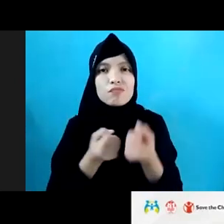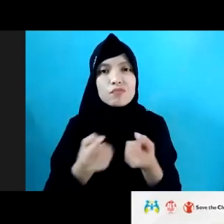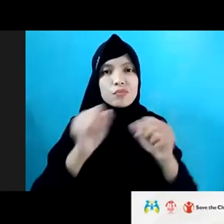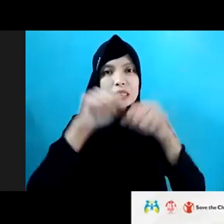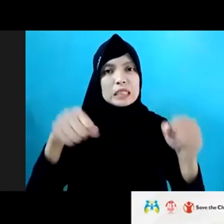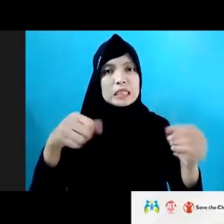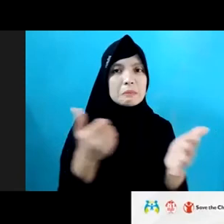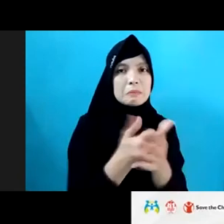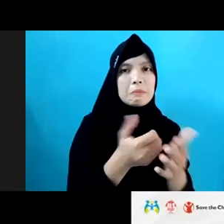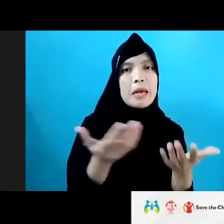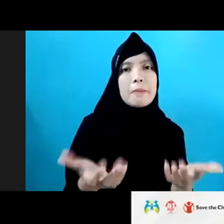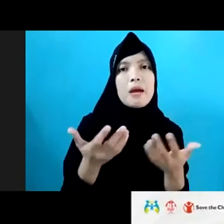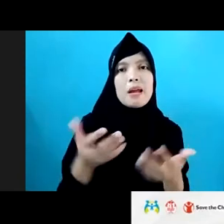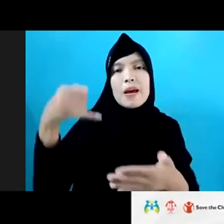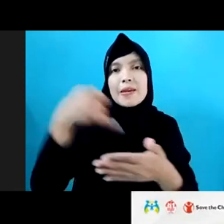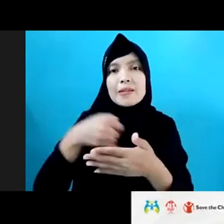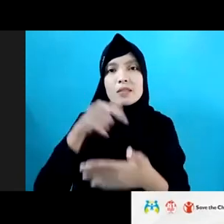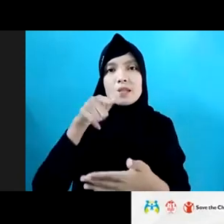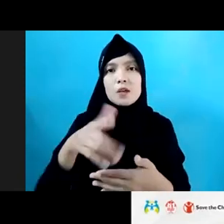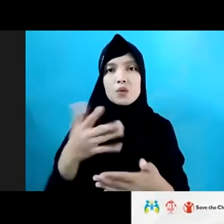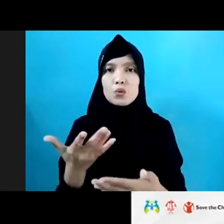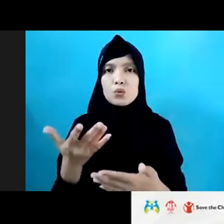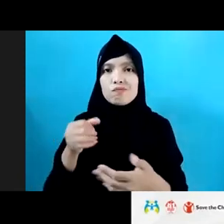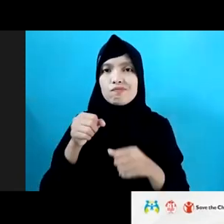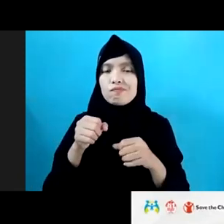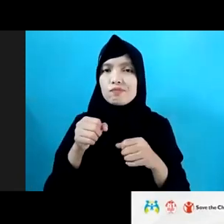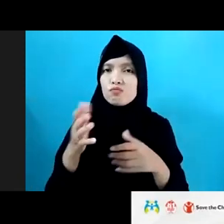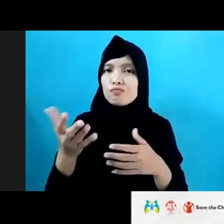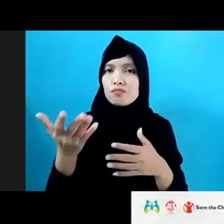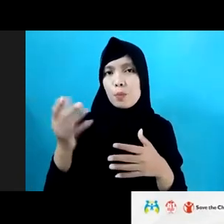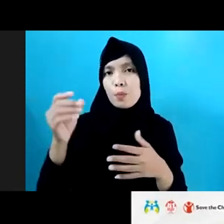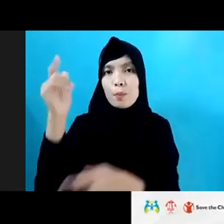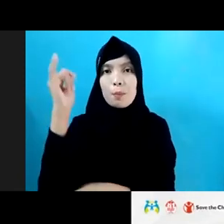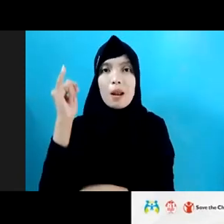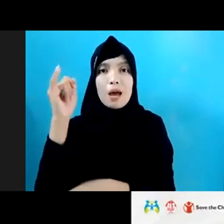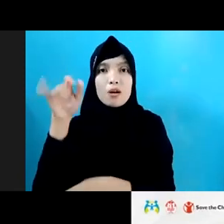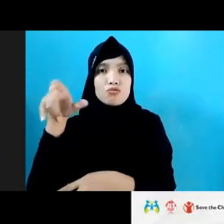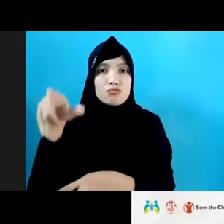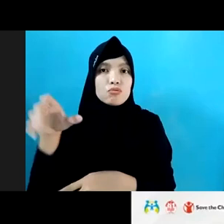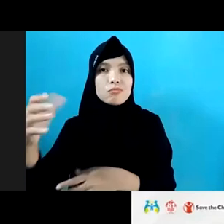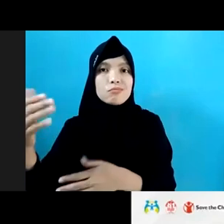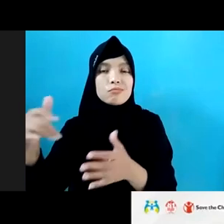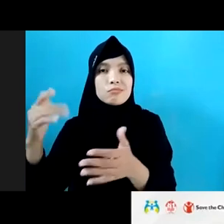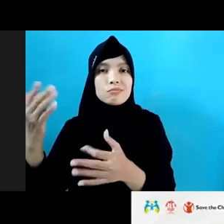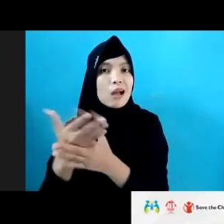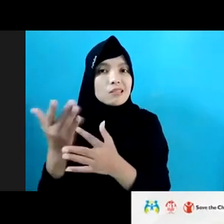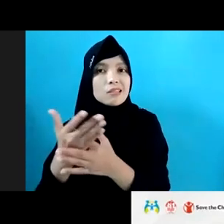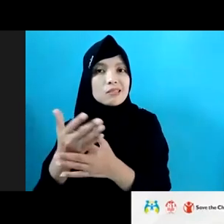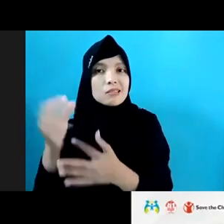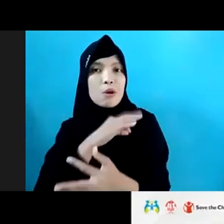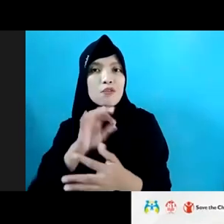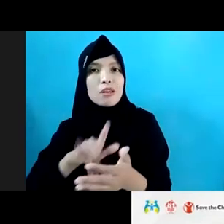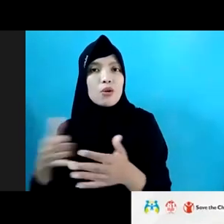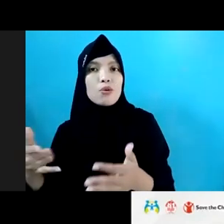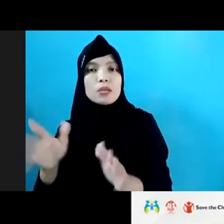agar konten-konten itu tidak ada dan tidak bisa diakses oleh pelaku dengan memanfaatkan teknologi, itu menjadi penting. Karena itu